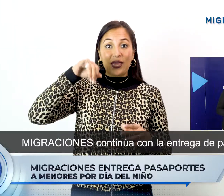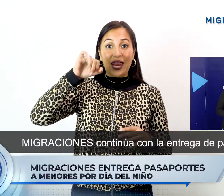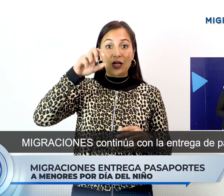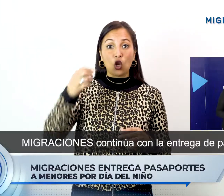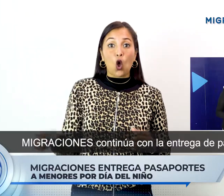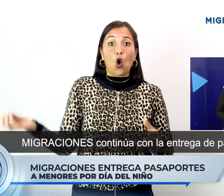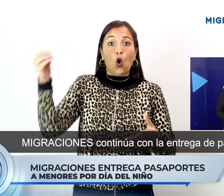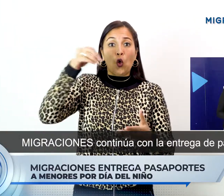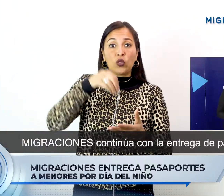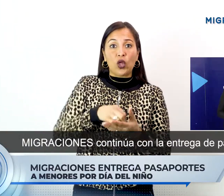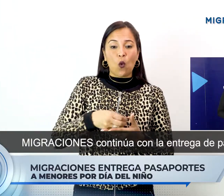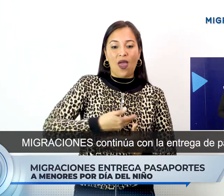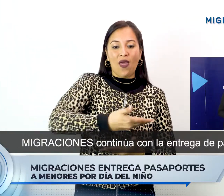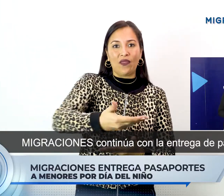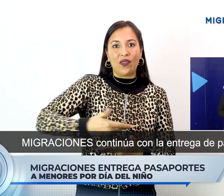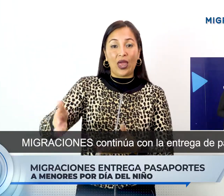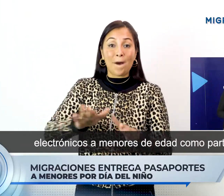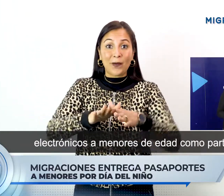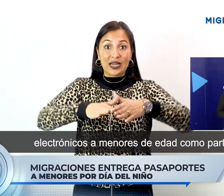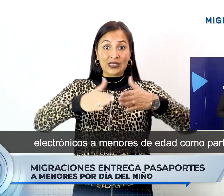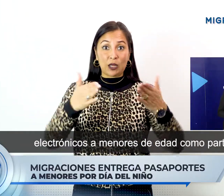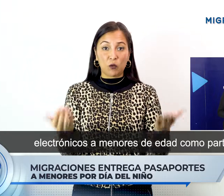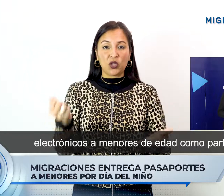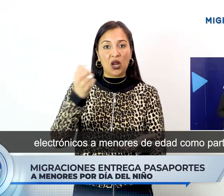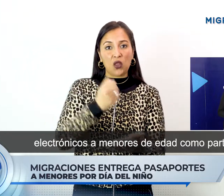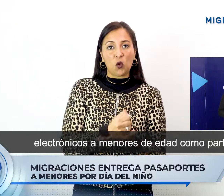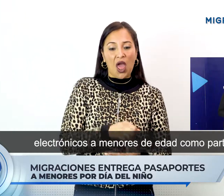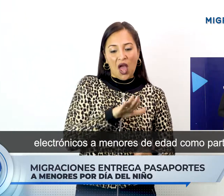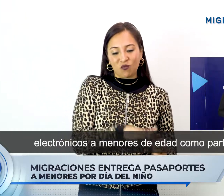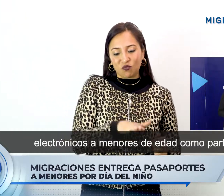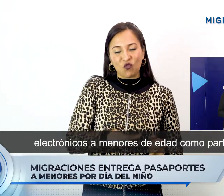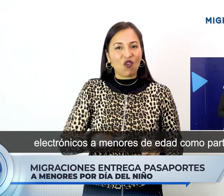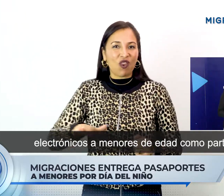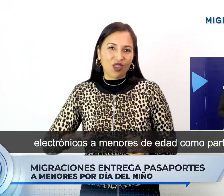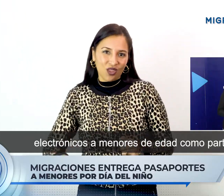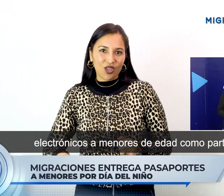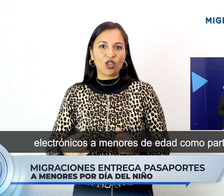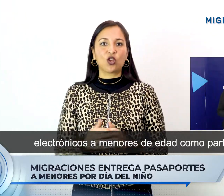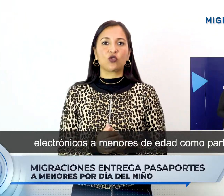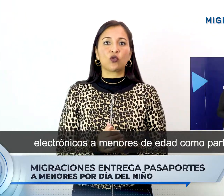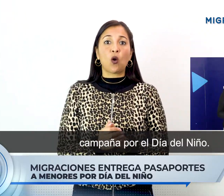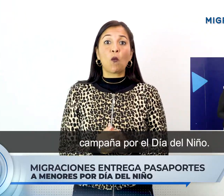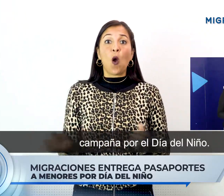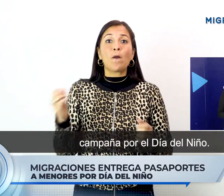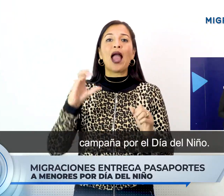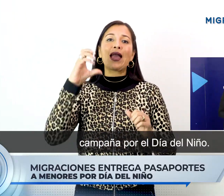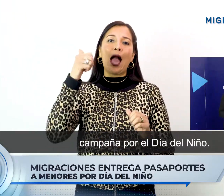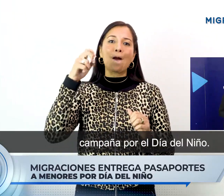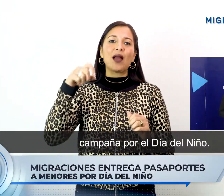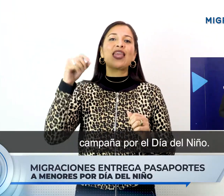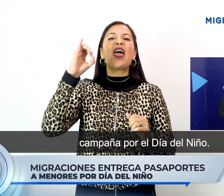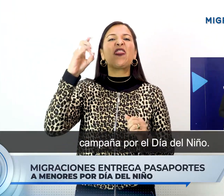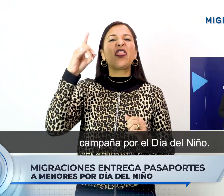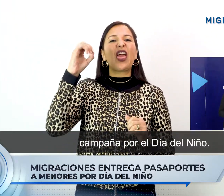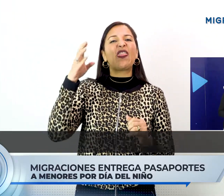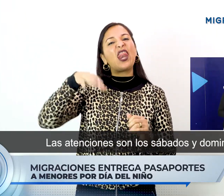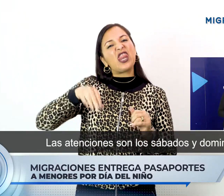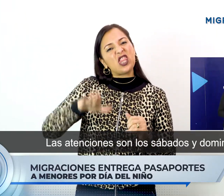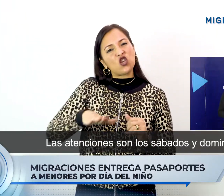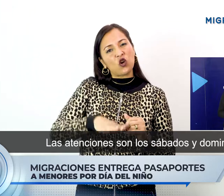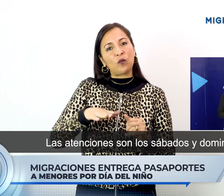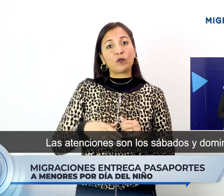Migraciones continúa con la entrega de pasaportes electrónicos a menores de edad como parte de la campaña por el Día del Niño.